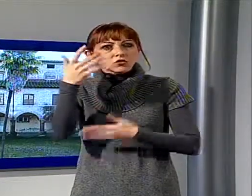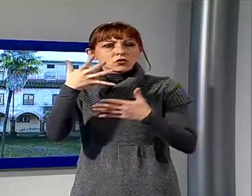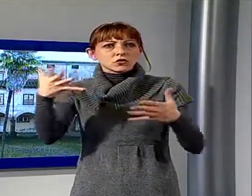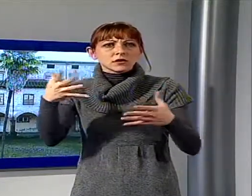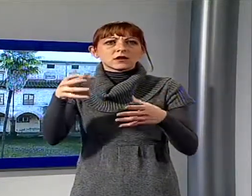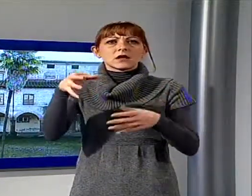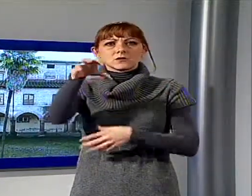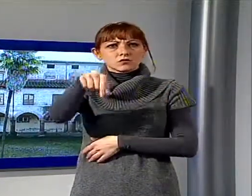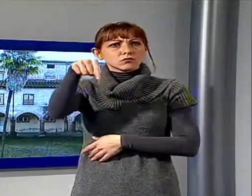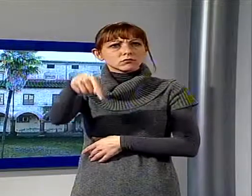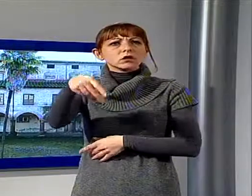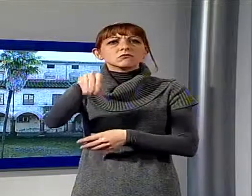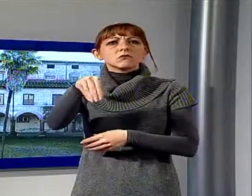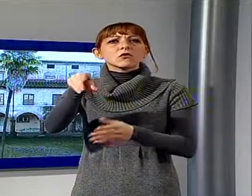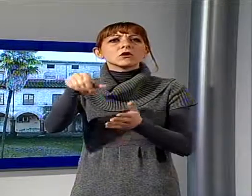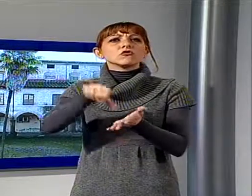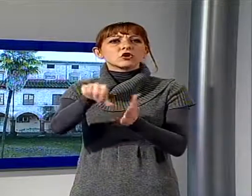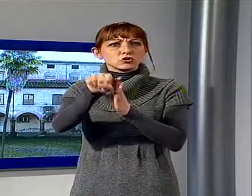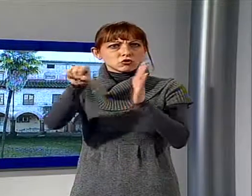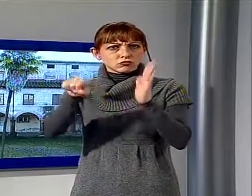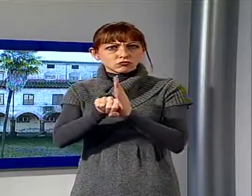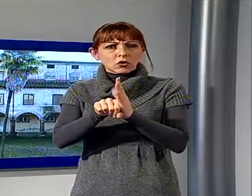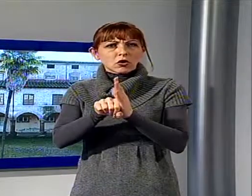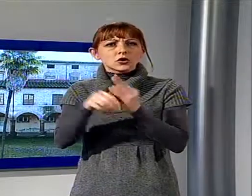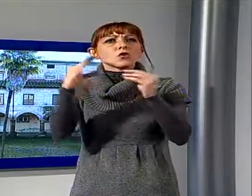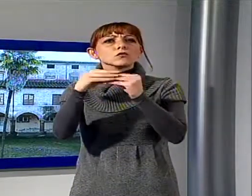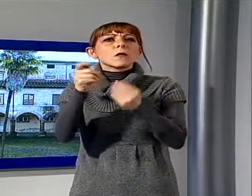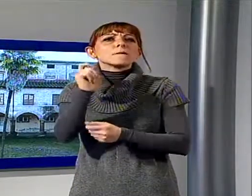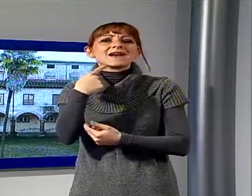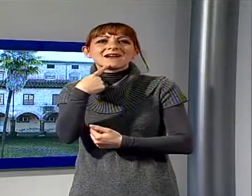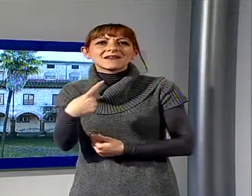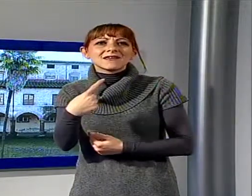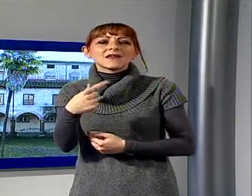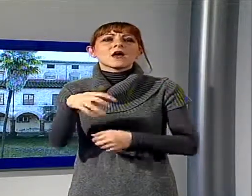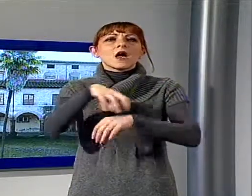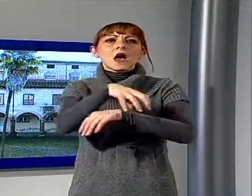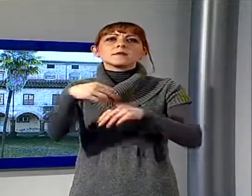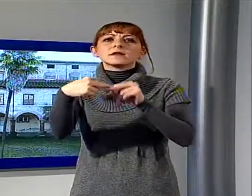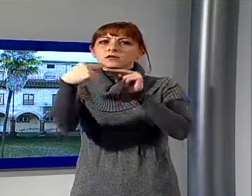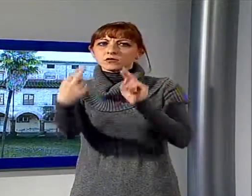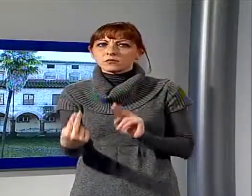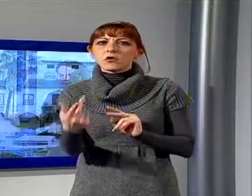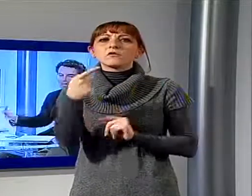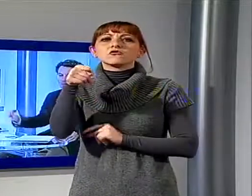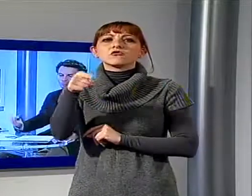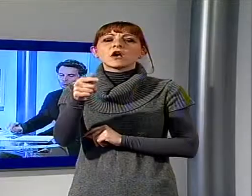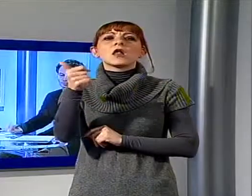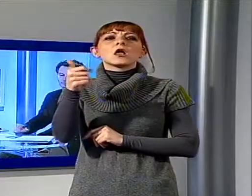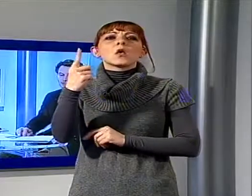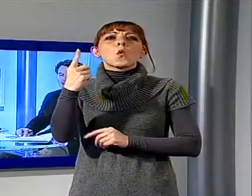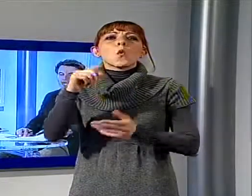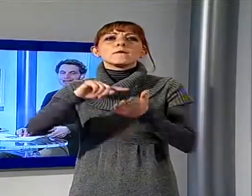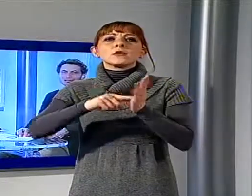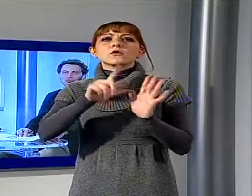che l'amministrazione provinciale ristrutturrà con un investimento complessivo di 1 milione e 600 mila euro.